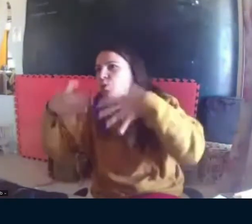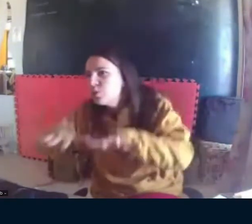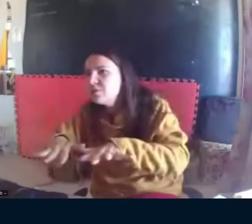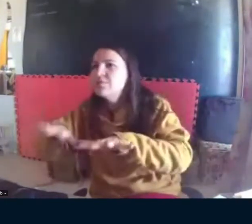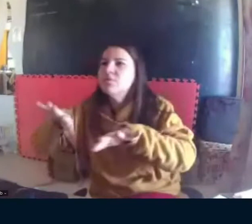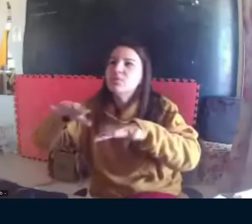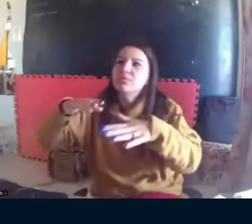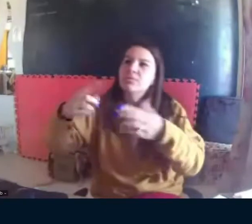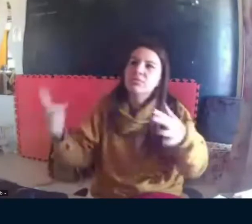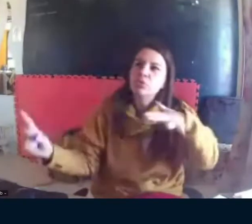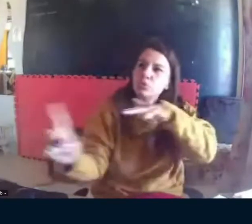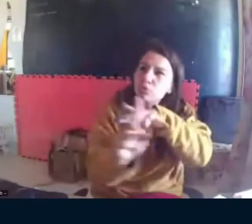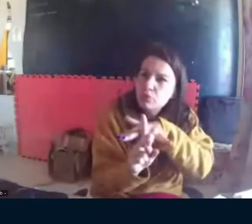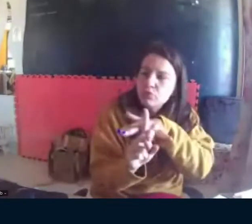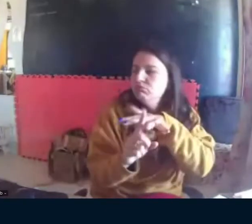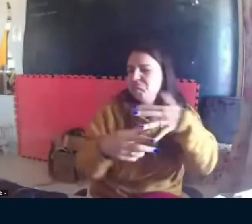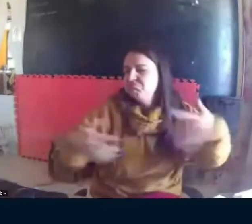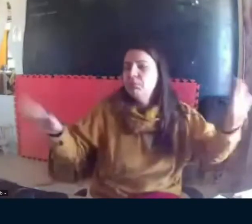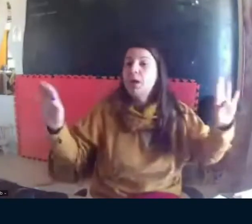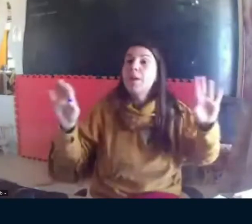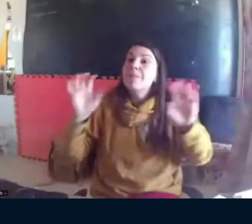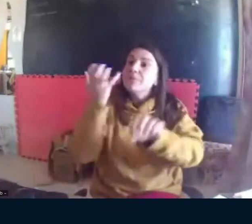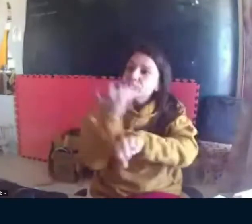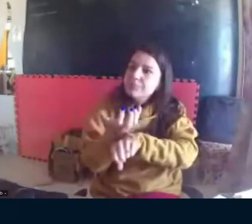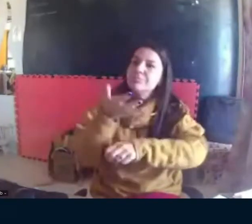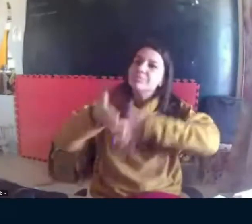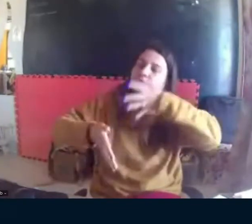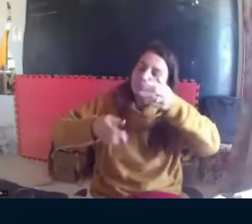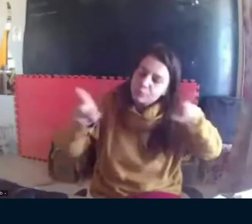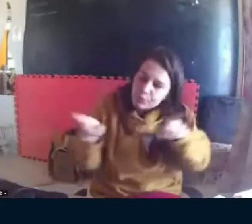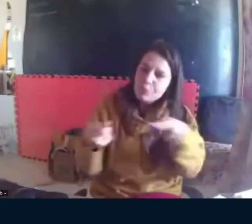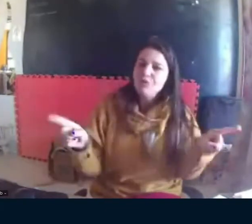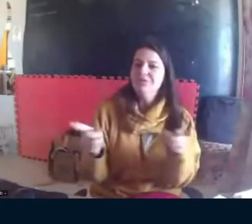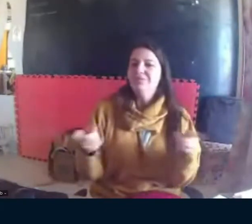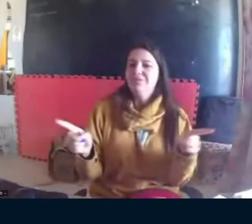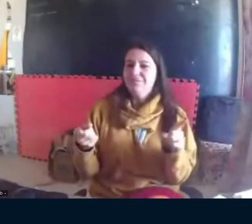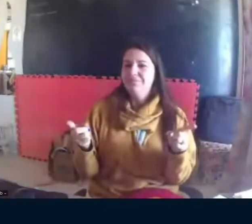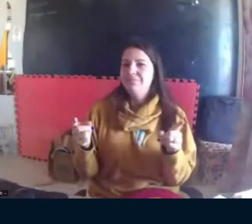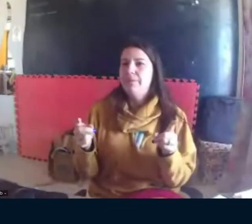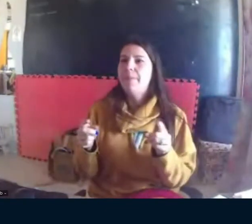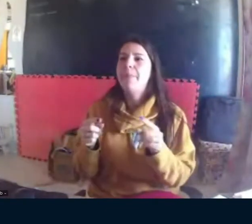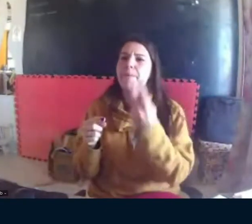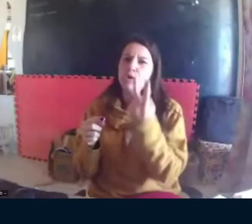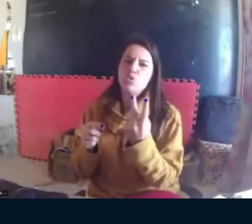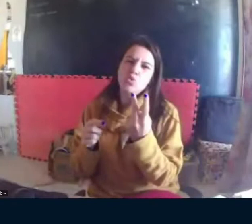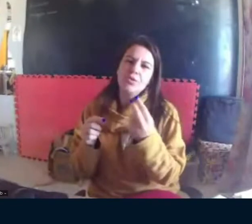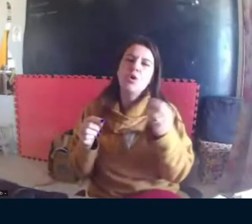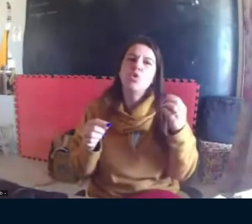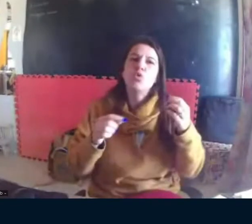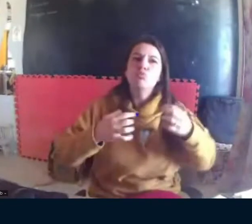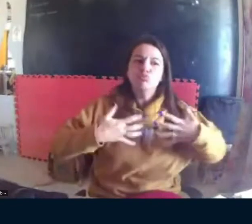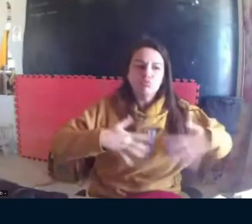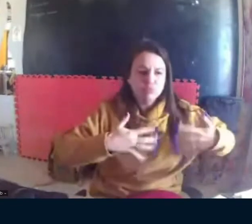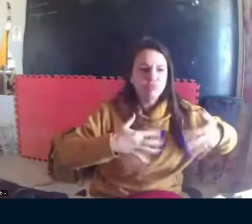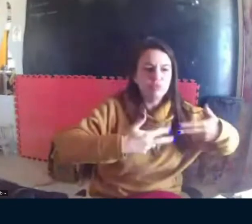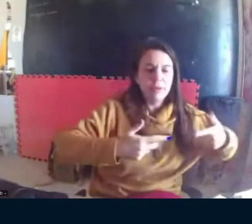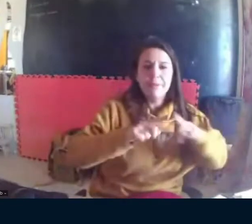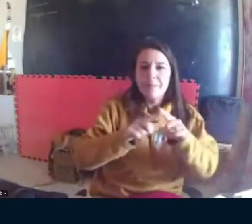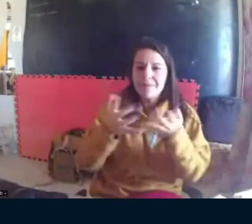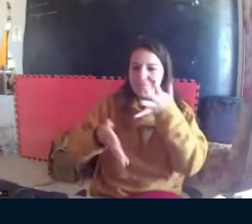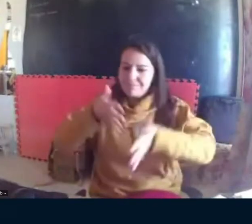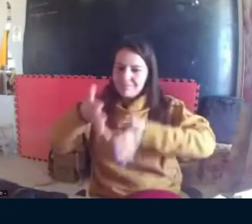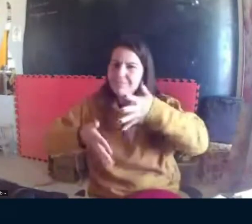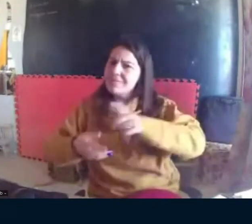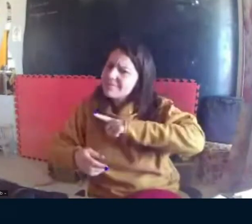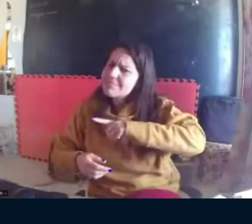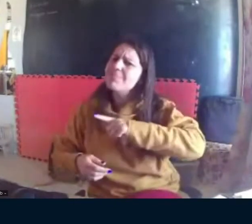é bem interessante. Escolas inclusivas, bilingue, enfim, é uma disciplina que seria bem interessante